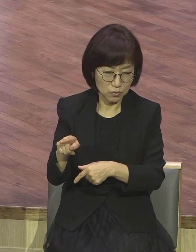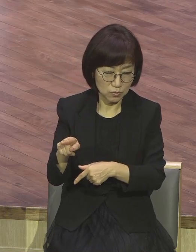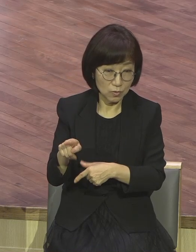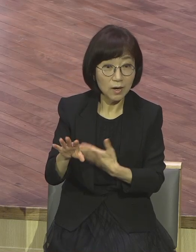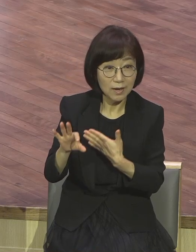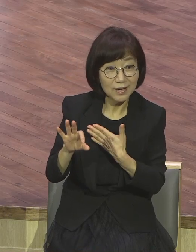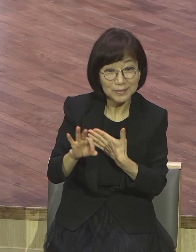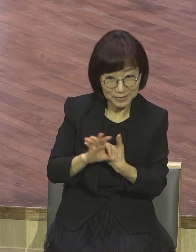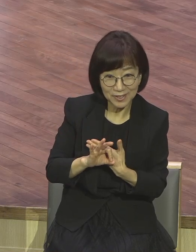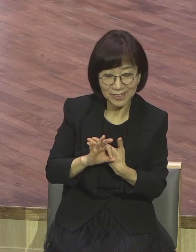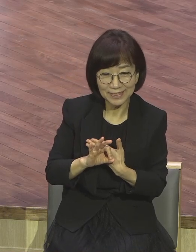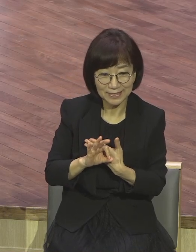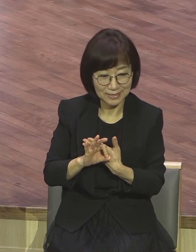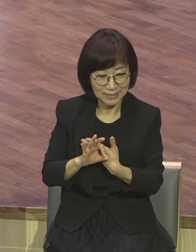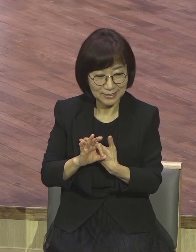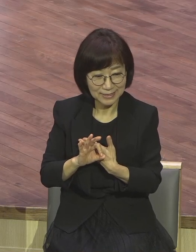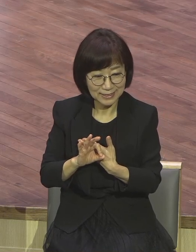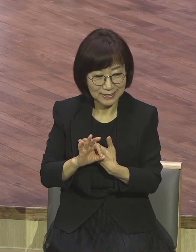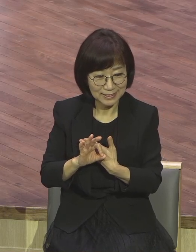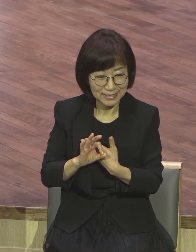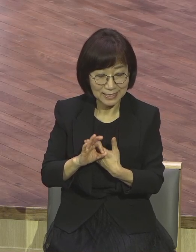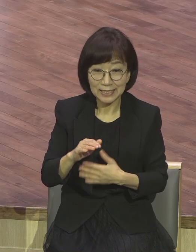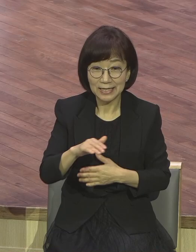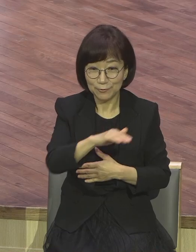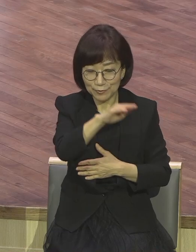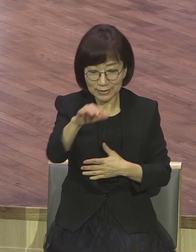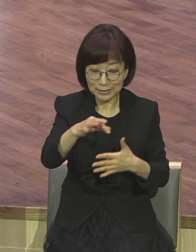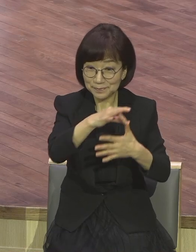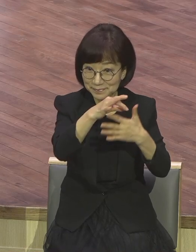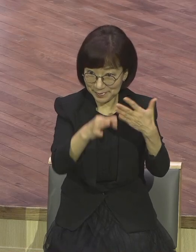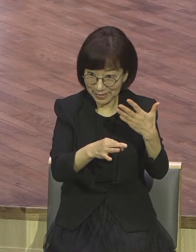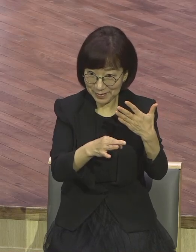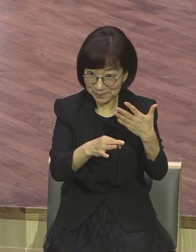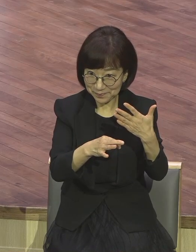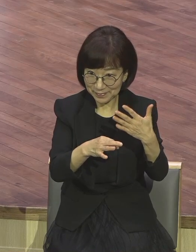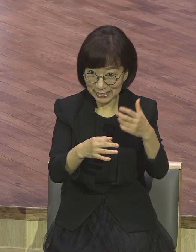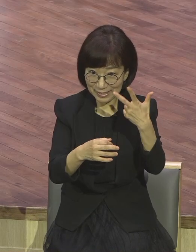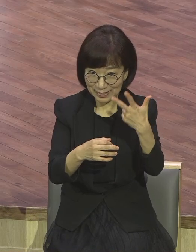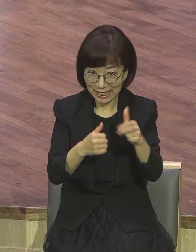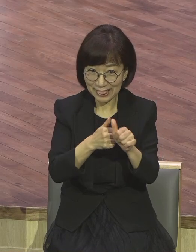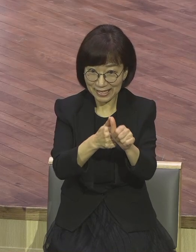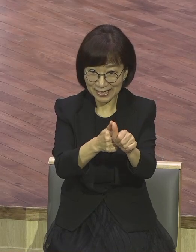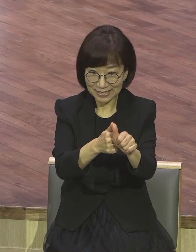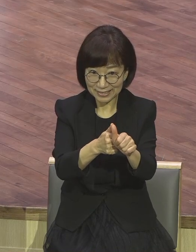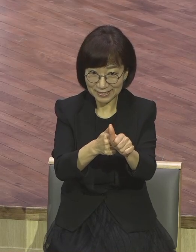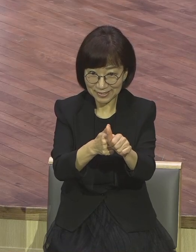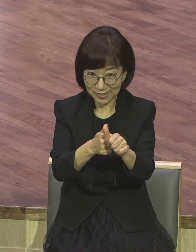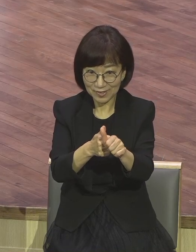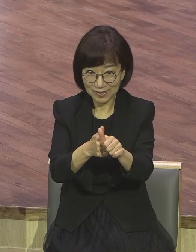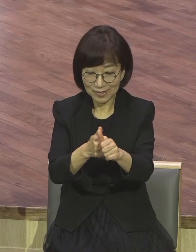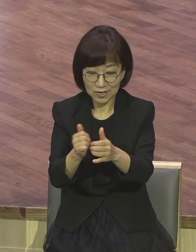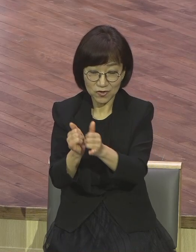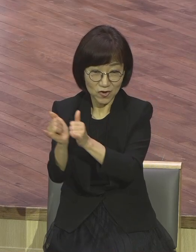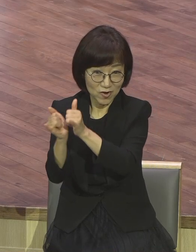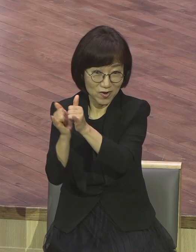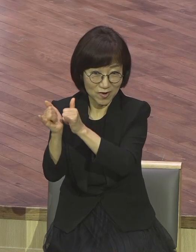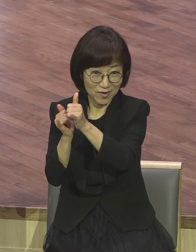방법대로 우리 단계별로 이야기했잖아요. 그렇게 해서 좋잖아요. 오늘 이 핸드폰 선물 하나 딱 보면 이